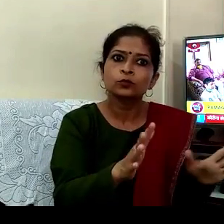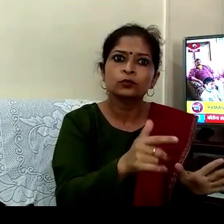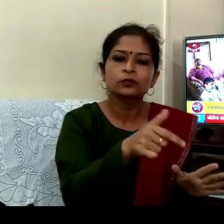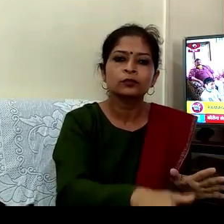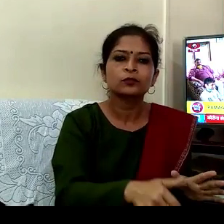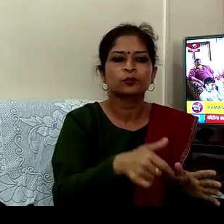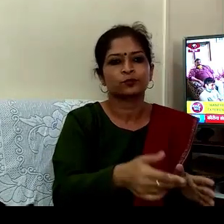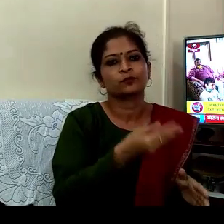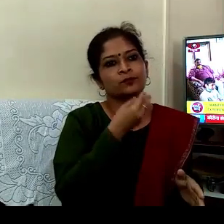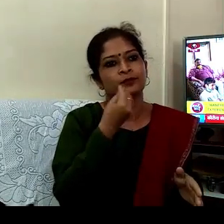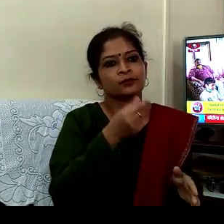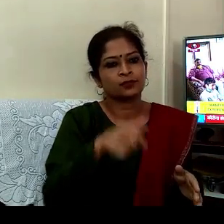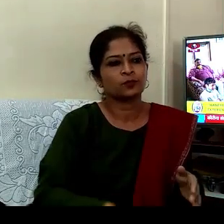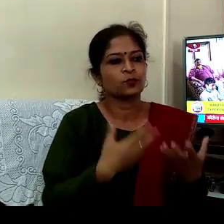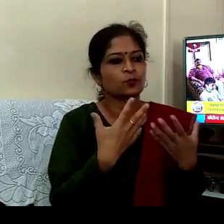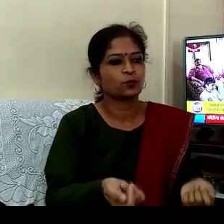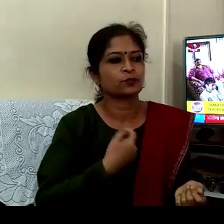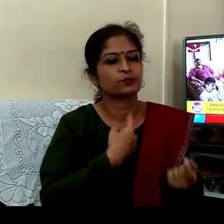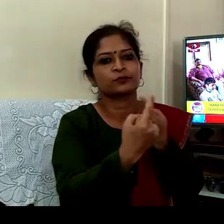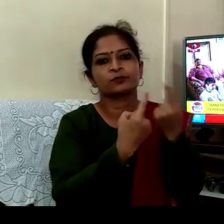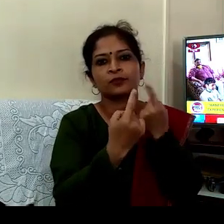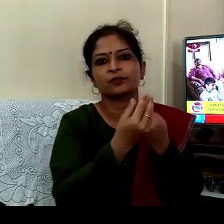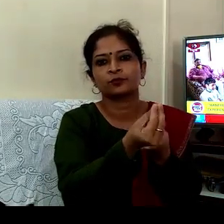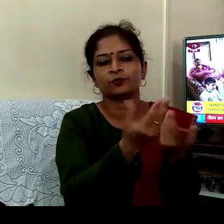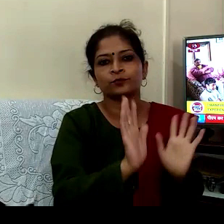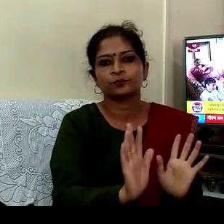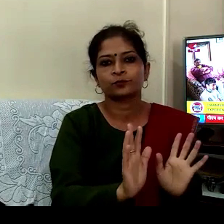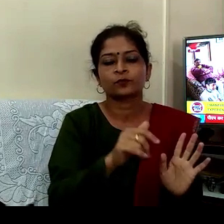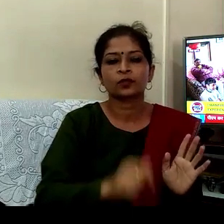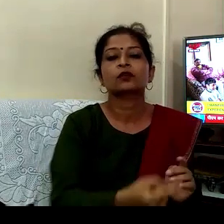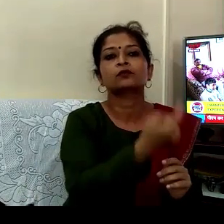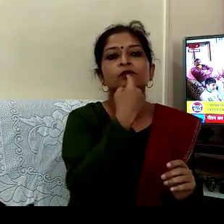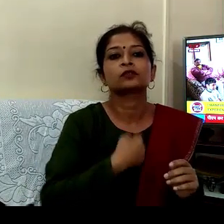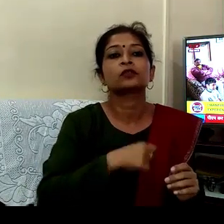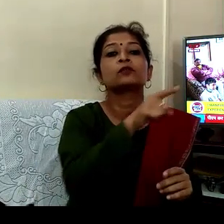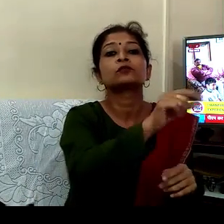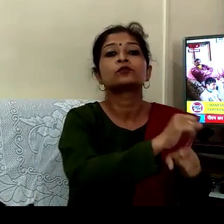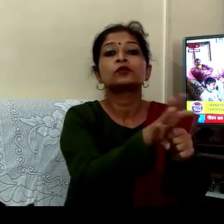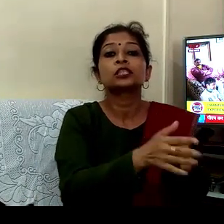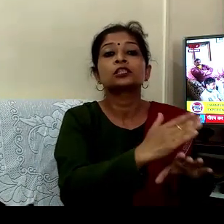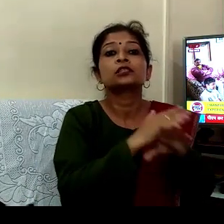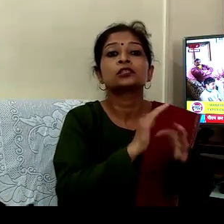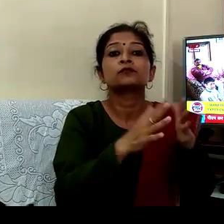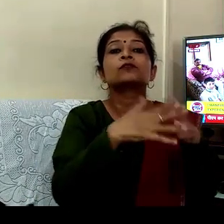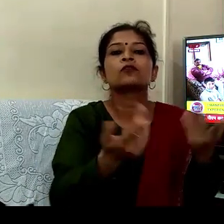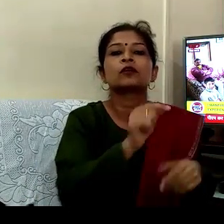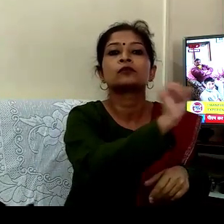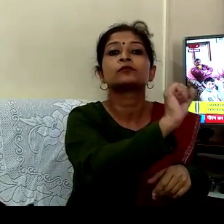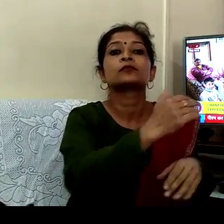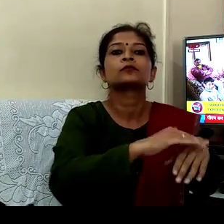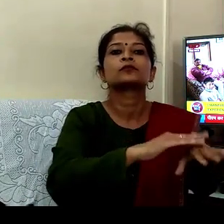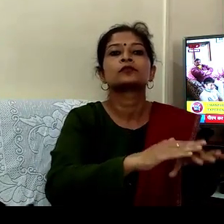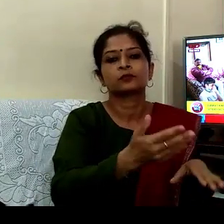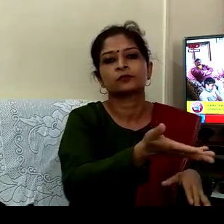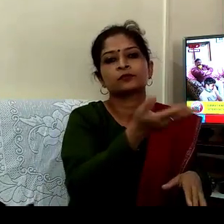جرور میں آپ سے کچھ بات کرنا چاہتا تھا بتائیے آپ سارے سنکڑ سے نکلے ہیں تو اپنا انوحو میں سننا